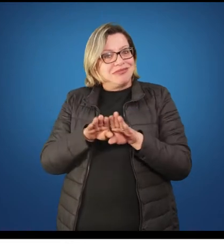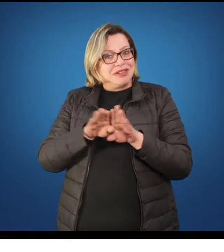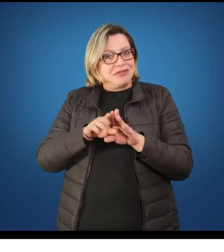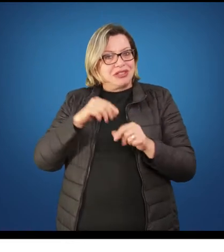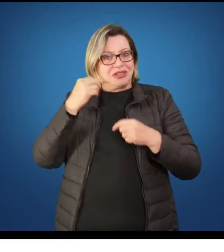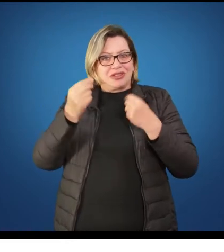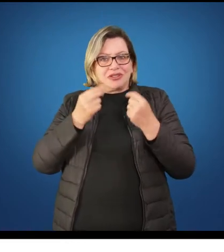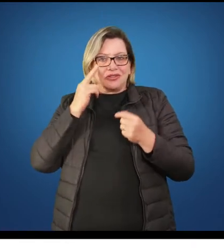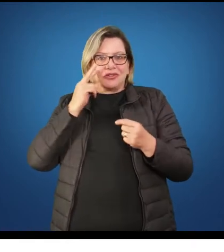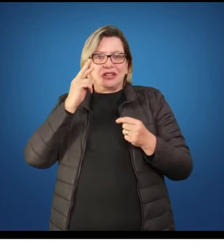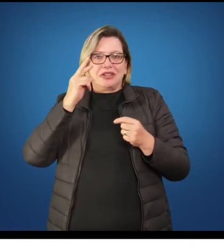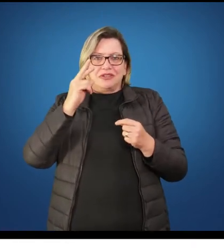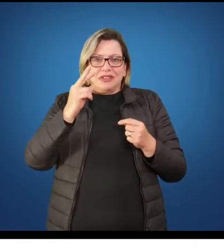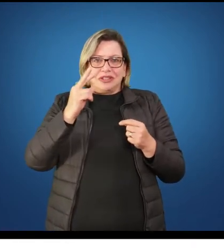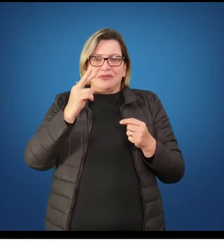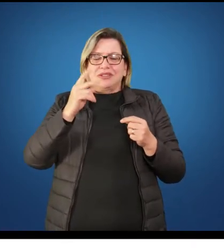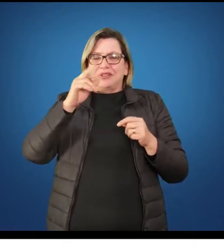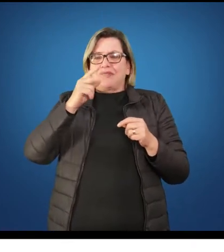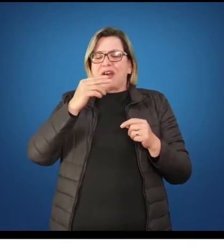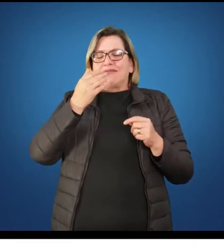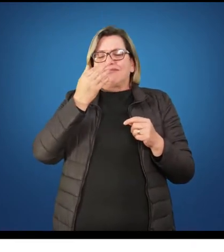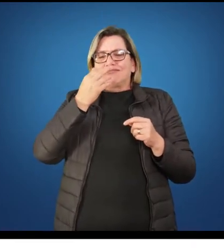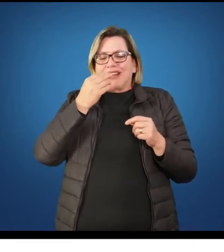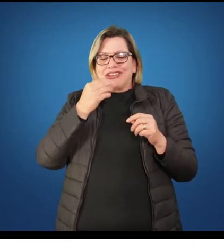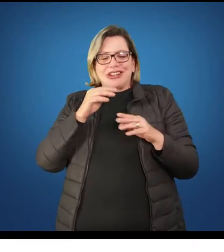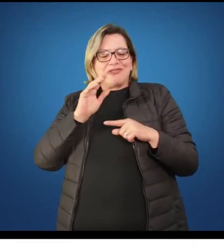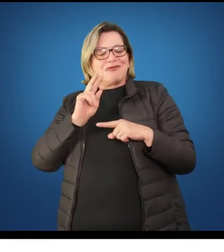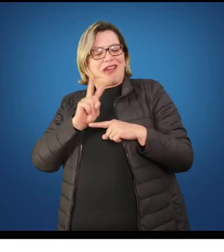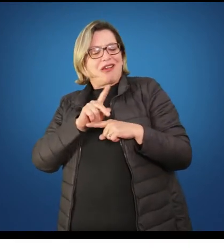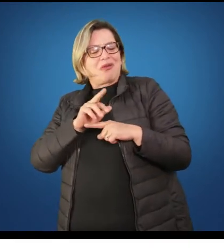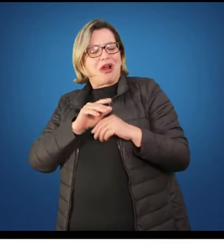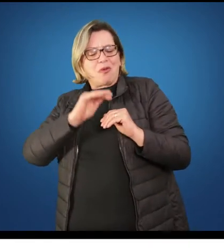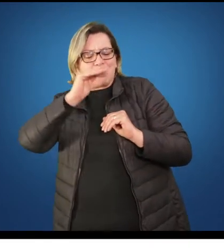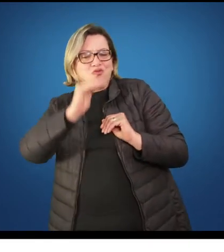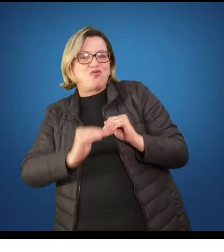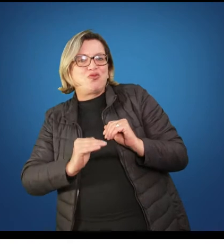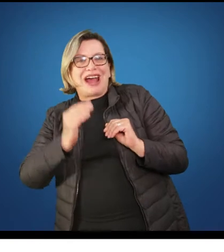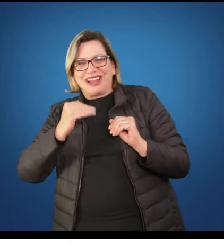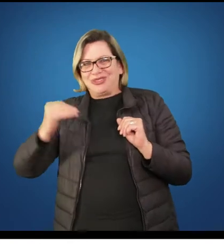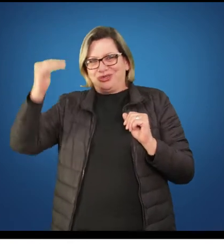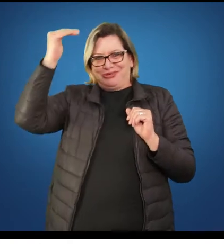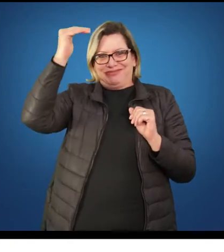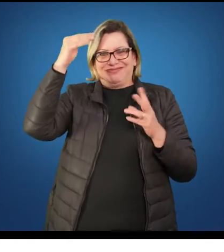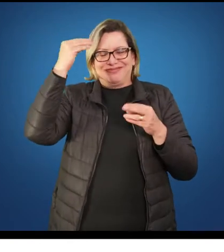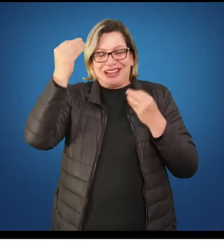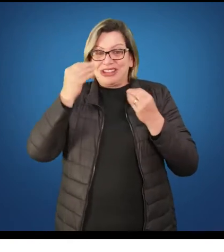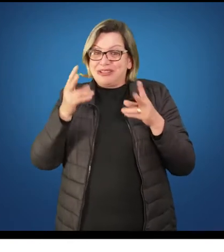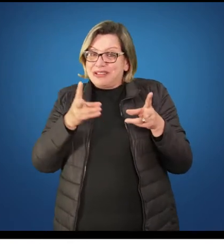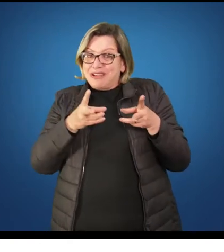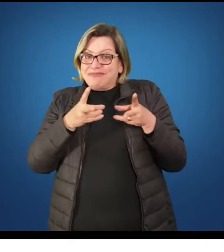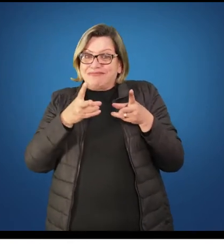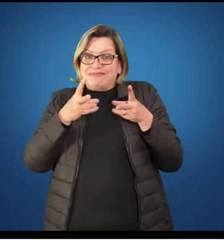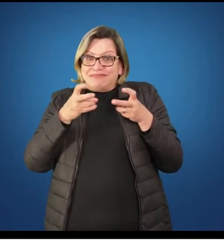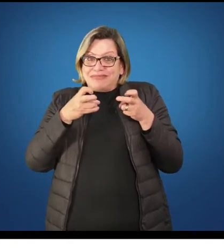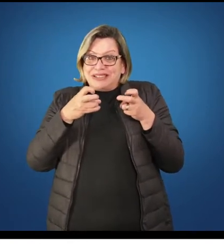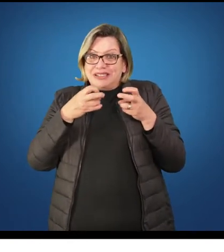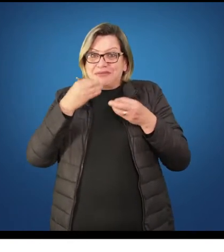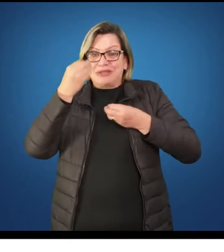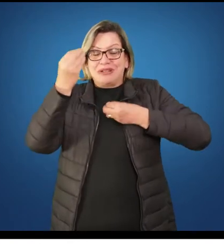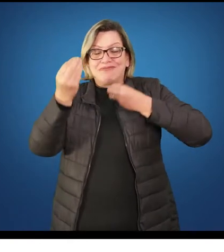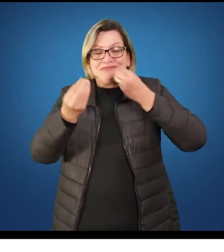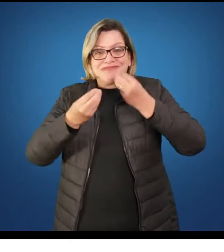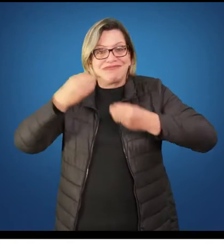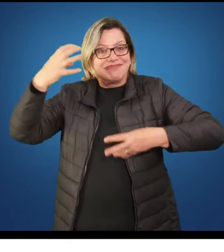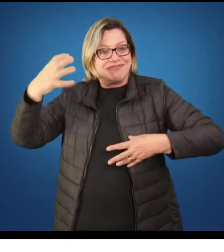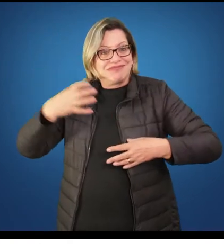observarmos hoje, nós temos, tanto nas classes sociais mais pobres, quanto nas mais ricas, crianças também sendo tratadas